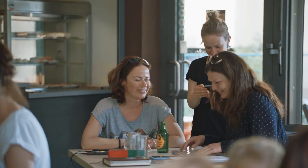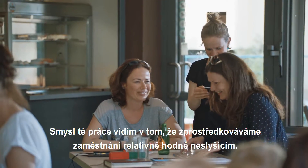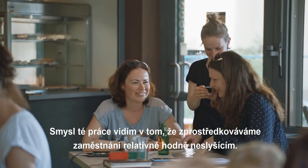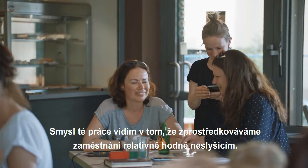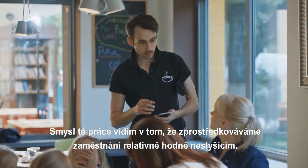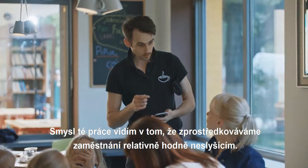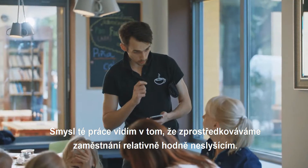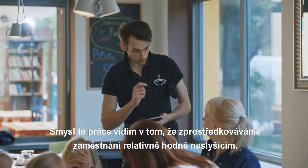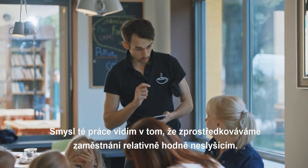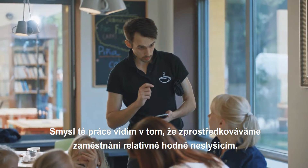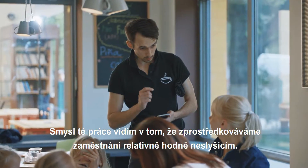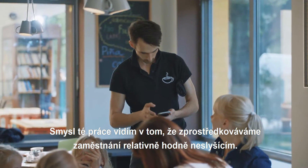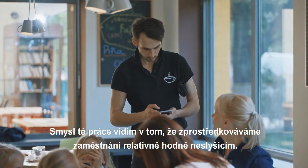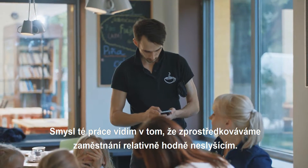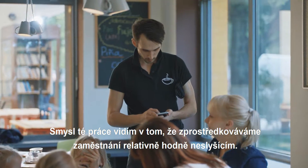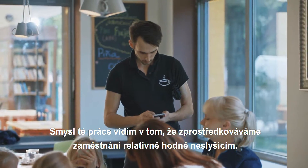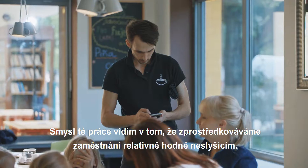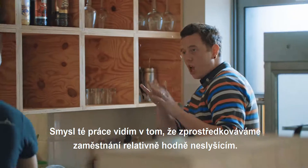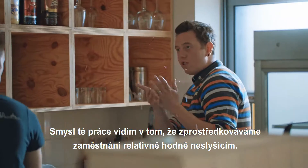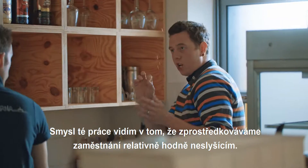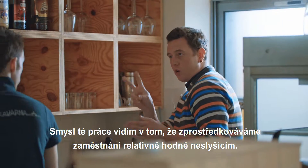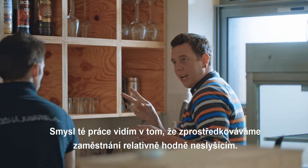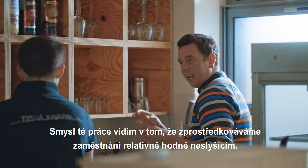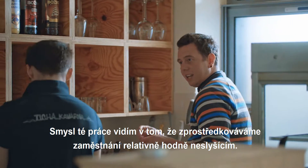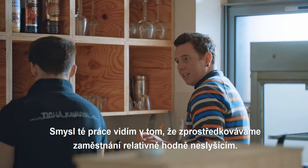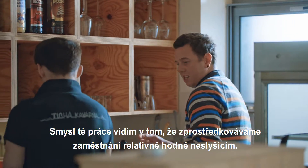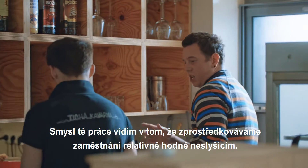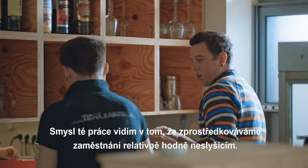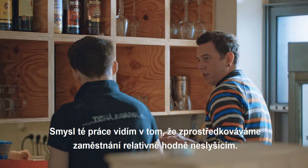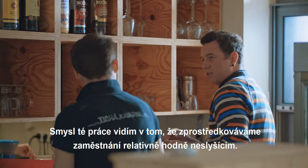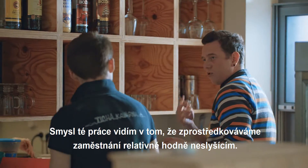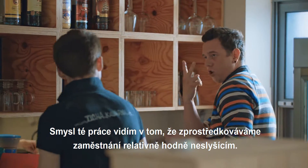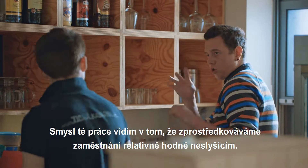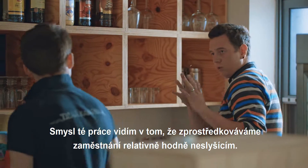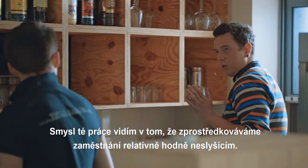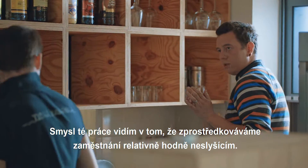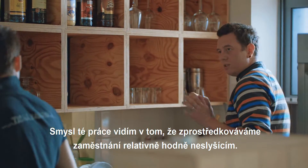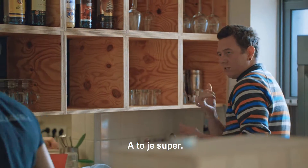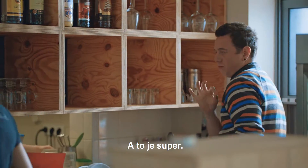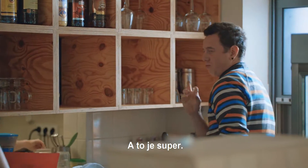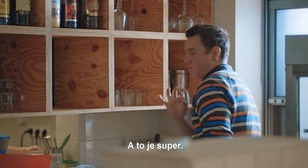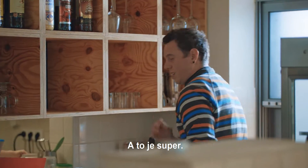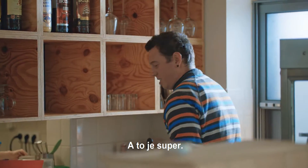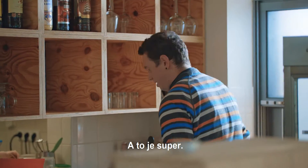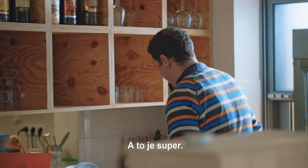Smysl té práce vidím v tom, že zprostředkováváme zaměstnání relativně hodně neslyšícím a to je super.